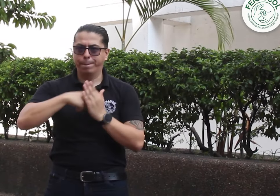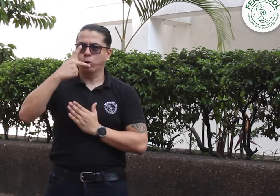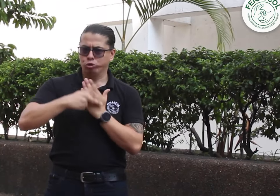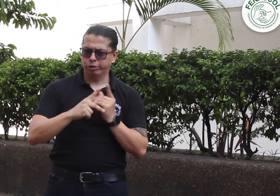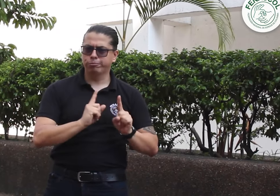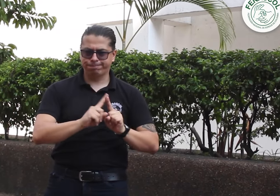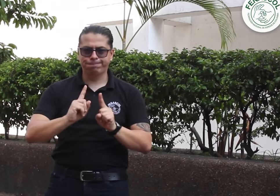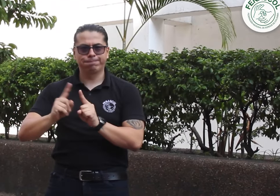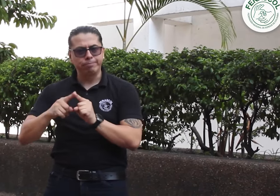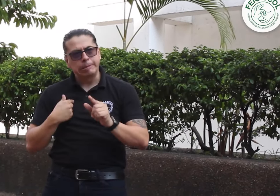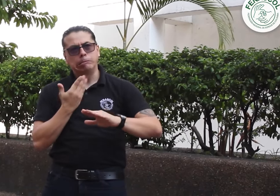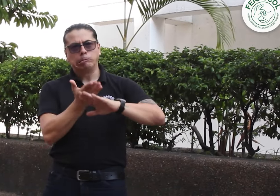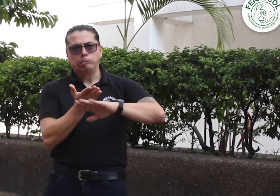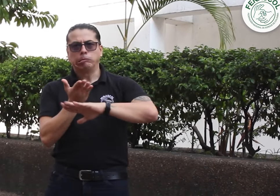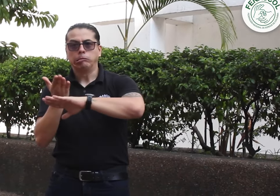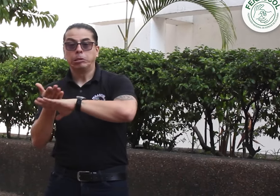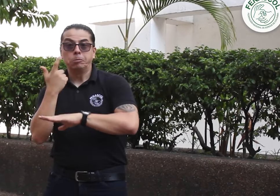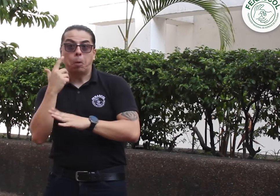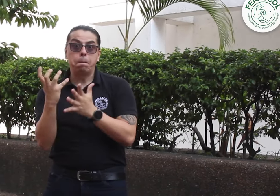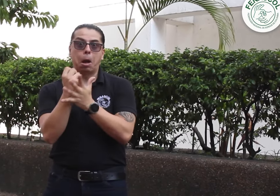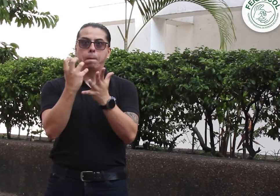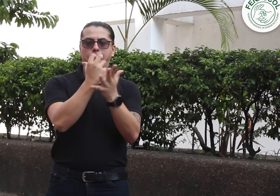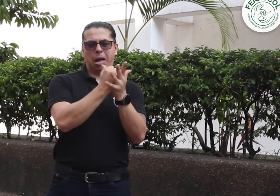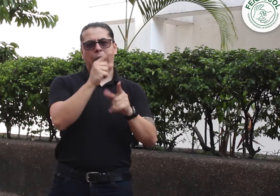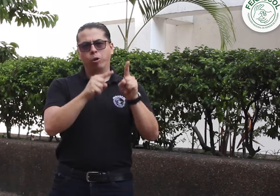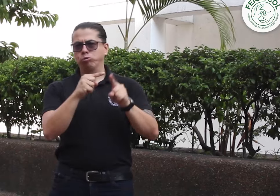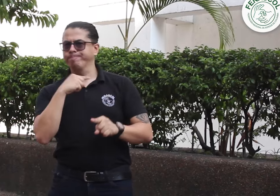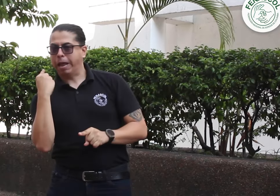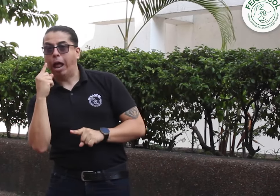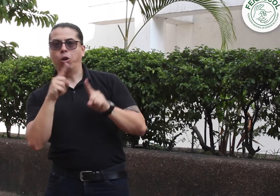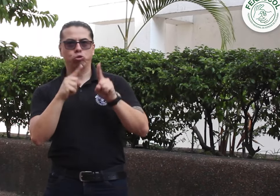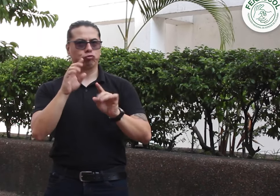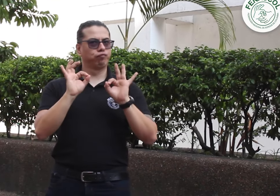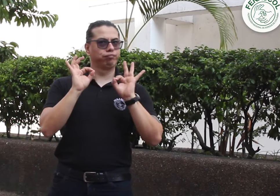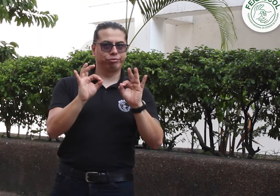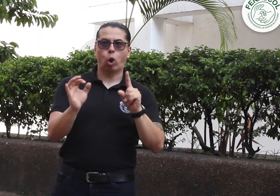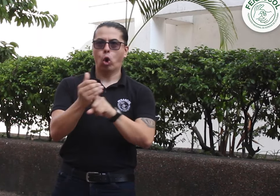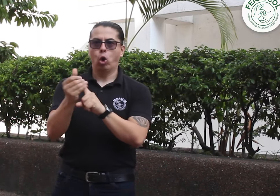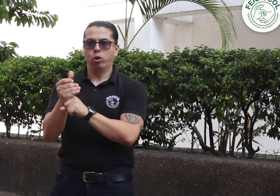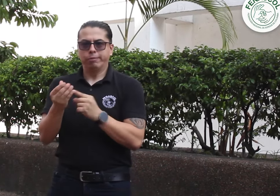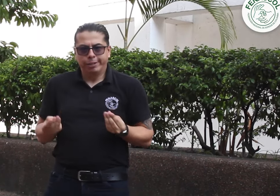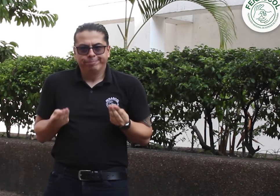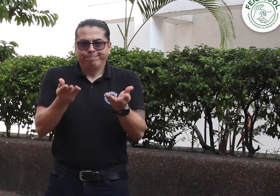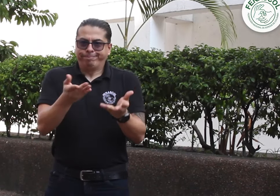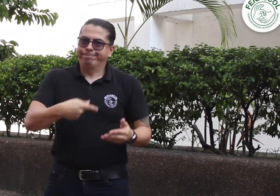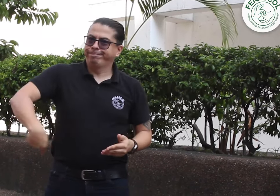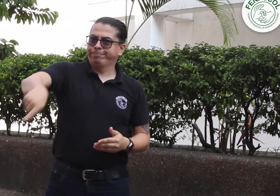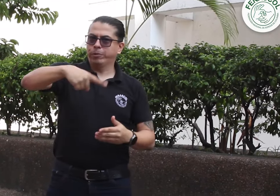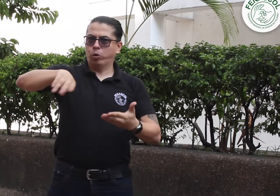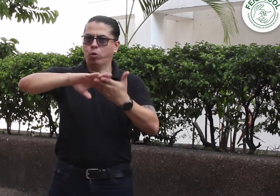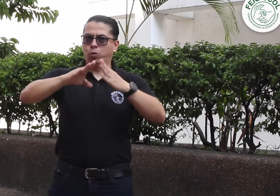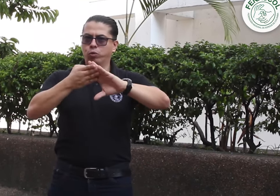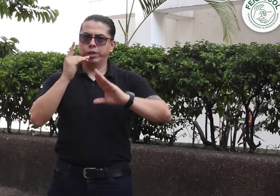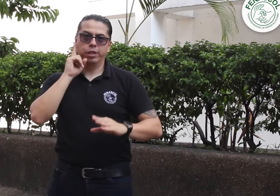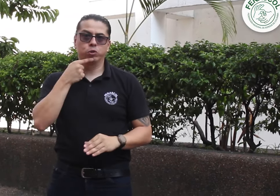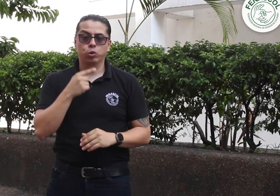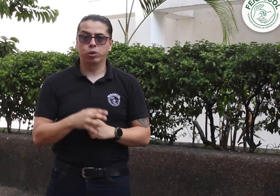diferentes proyectos, algunos se han ganado, otros no. Todo con el fin de atender a la comunidad sorda. Fenascol